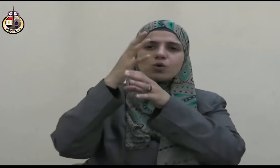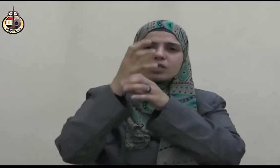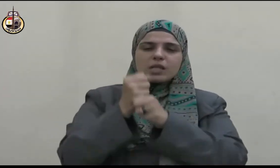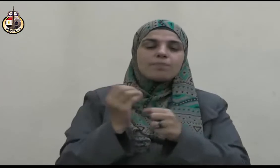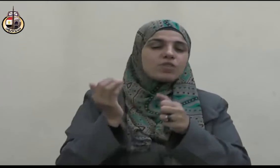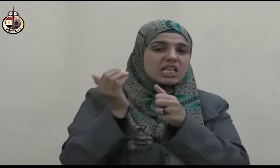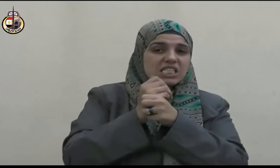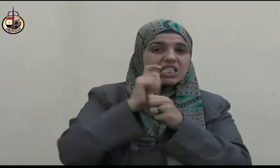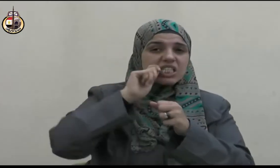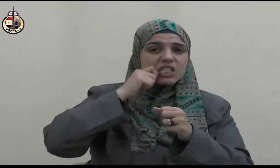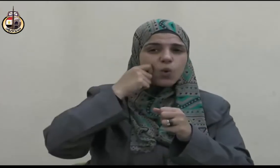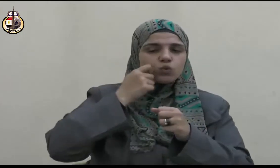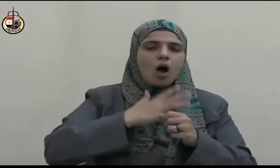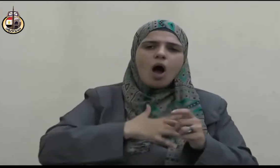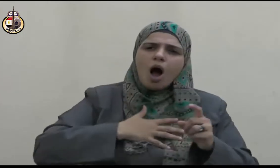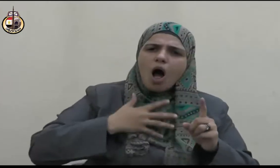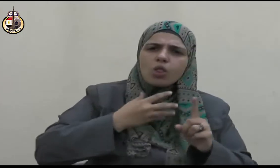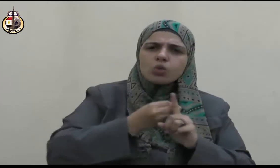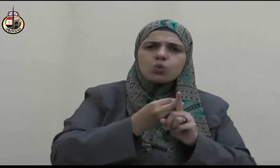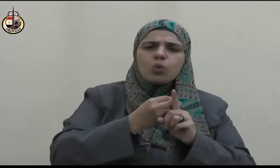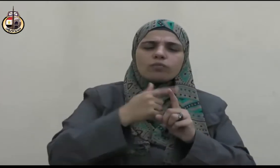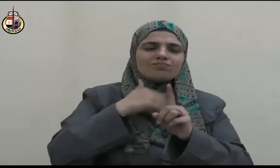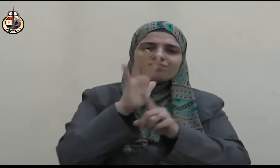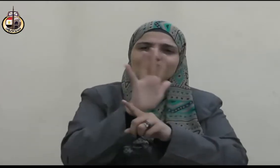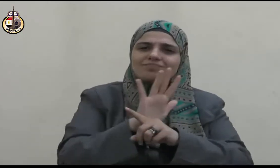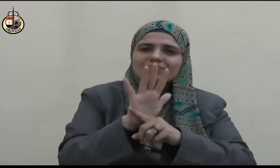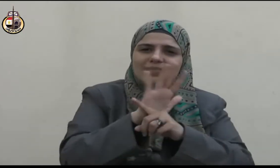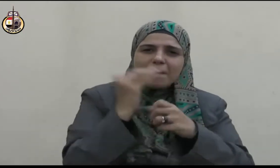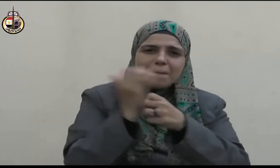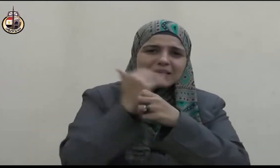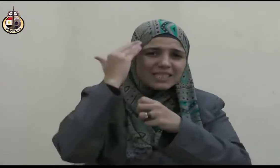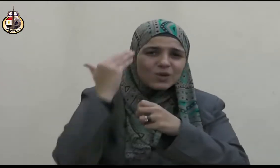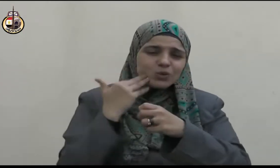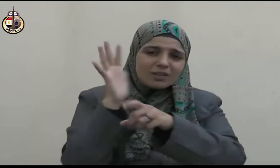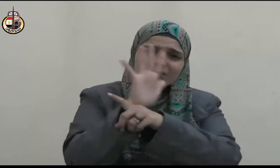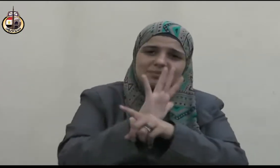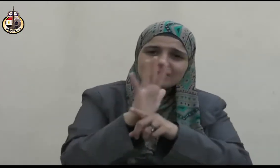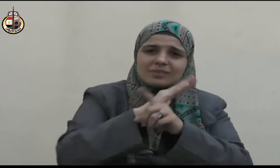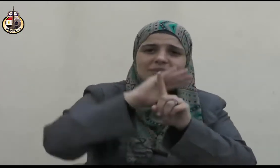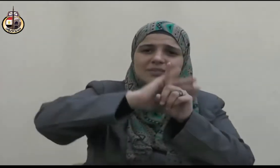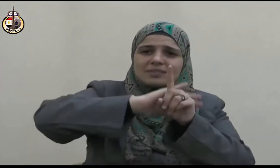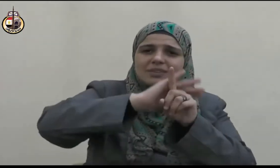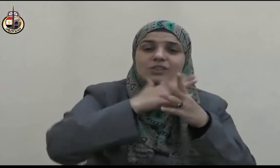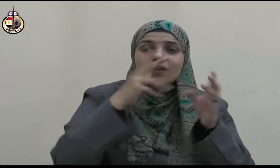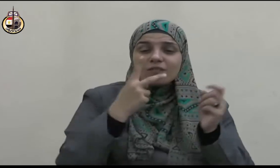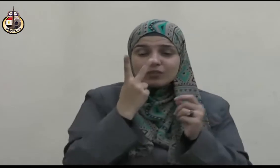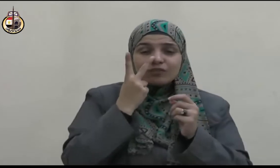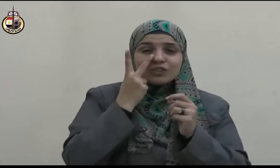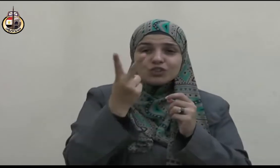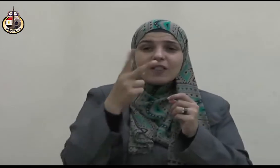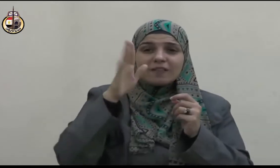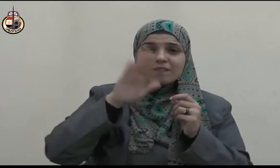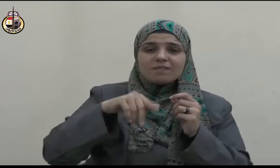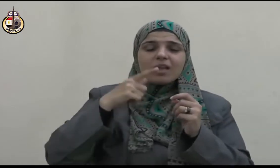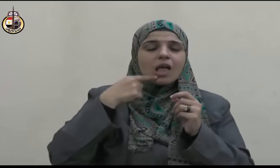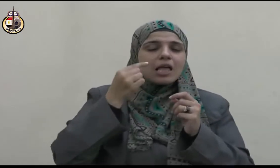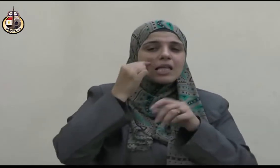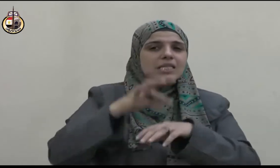يمسح بيديه عينيها ويسكتها كما كان صلى الله